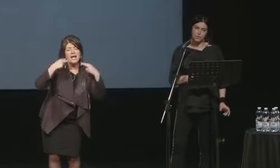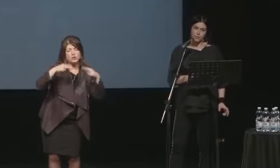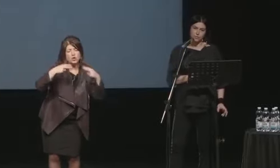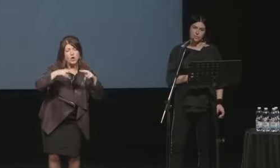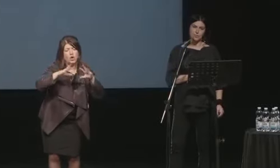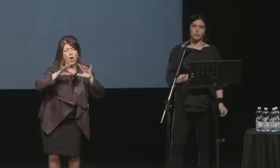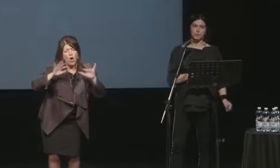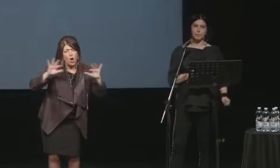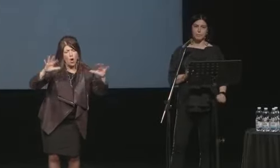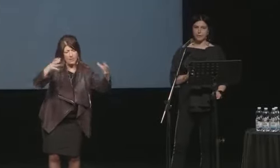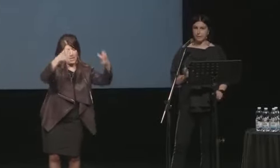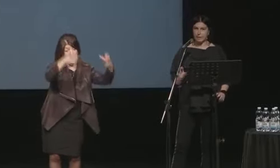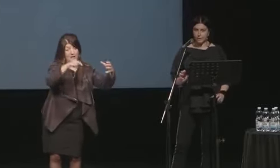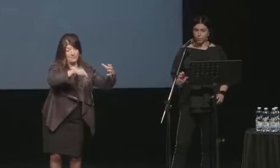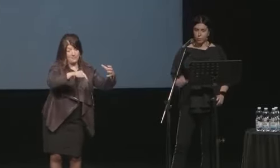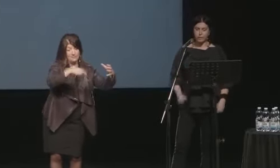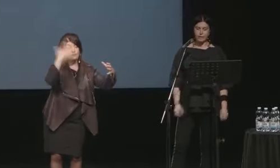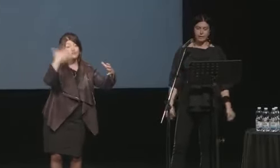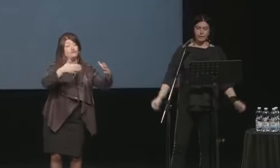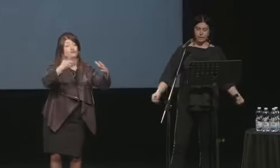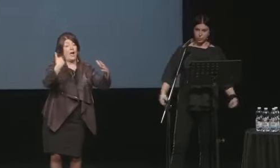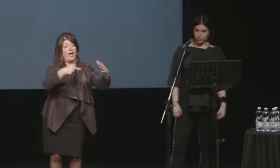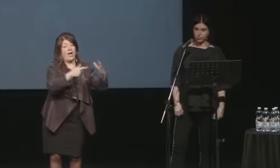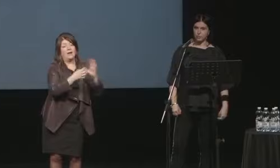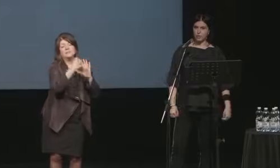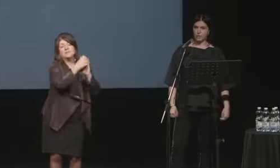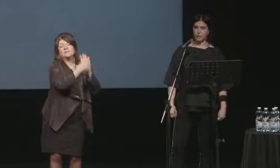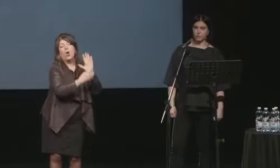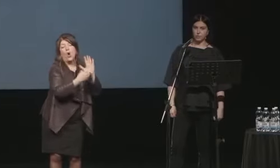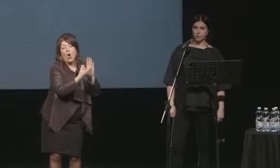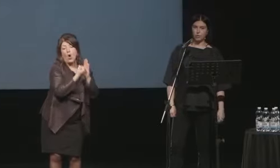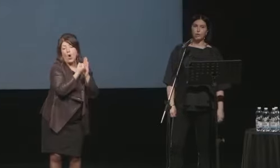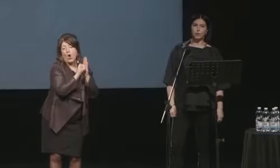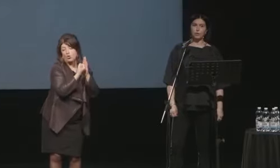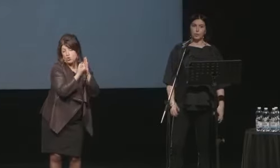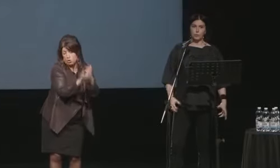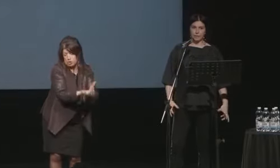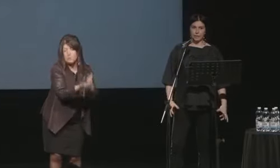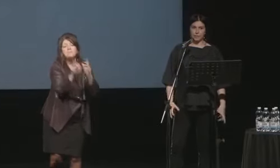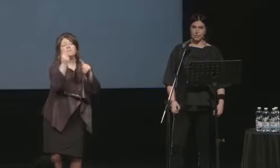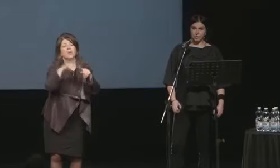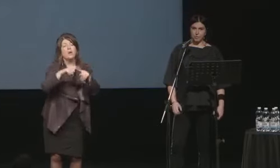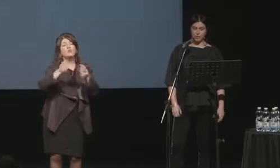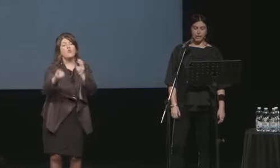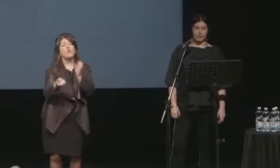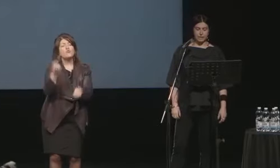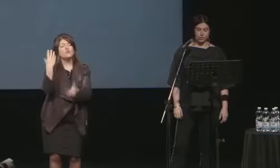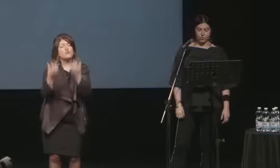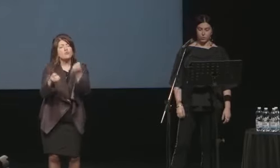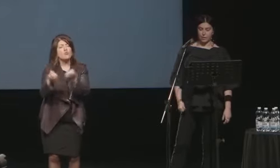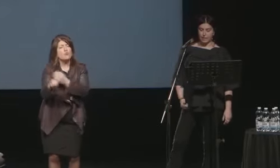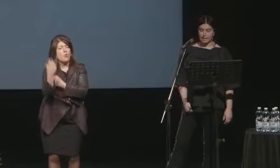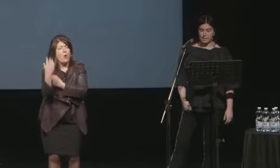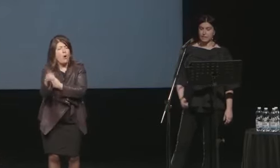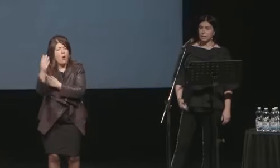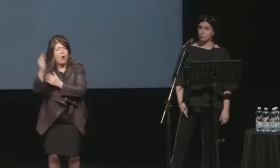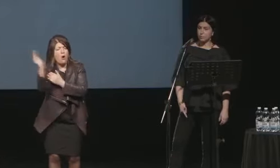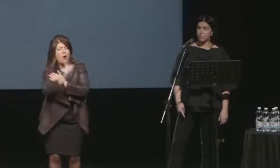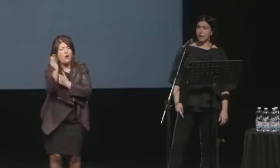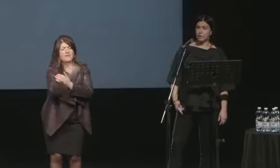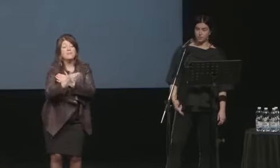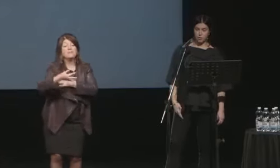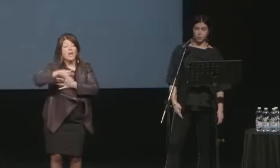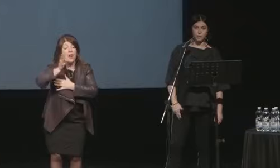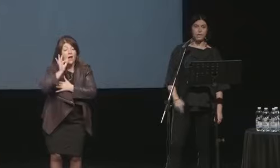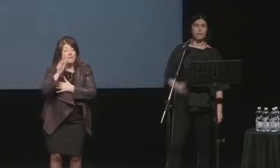sponsorizzavano già il Salone Prime altre nuove che hanno deciso di aderire a questa importante missione che sono la Vaz, Areale